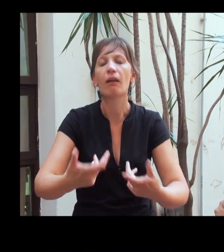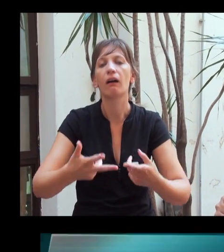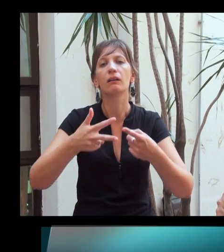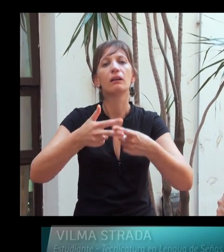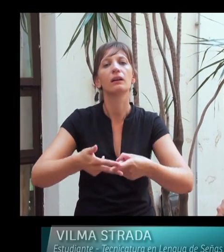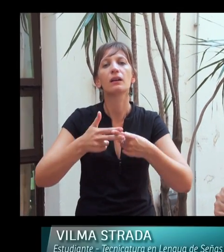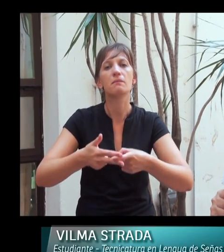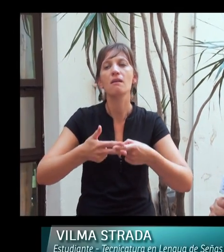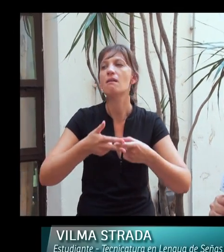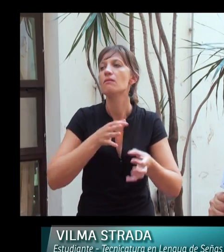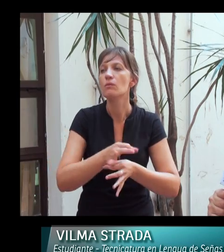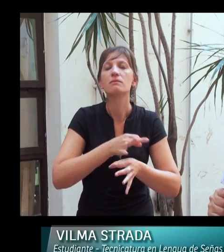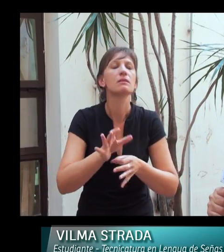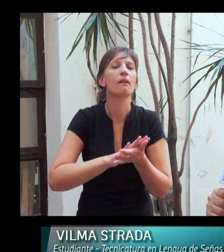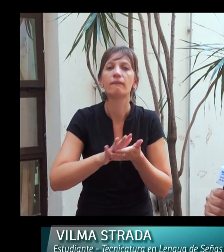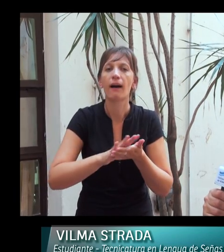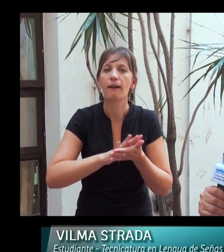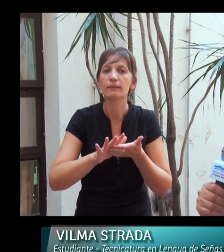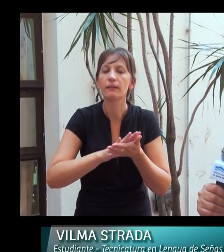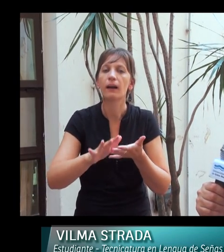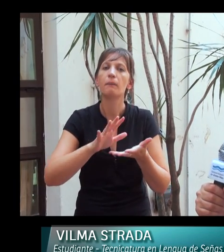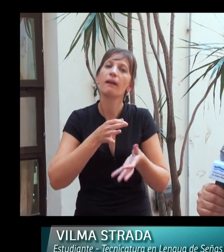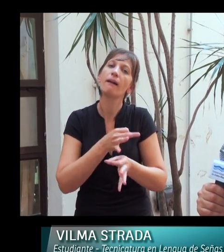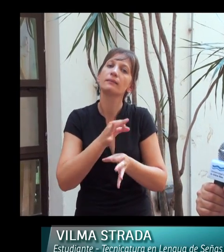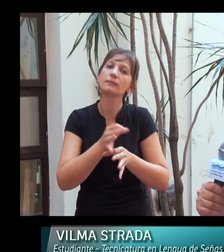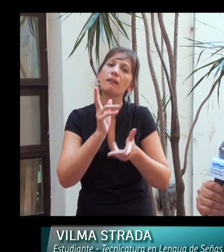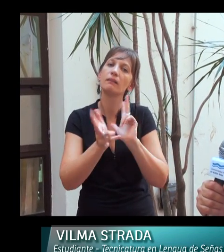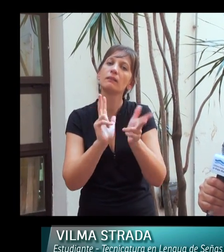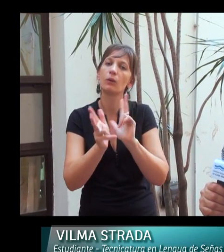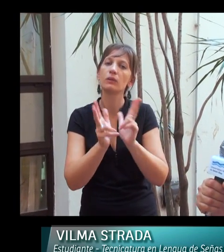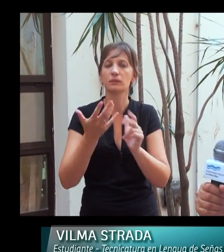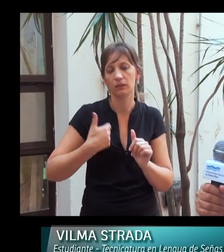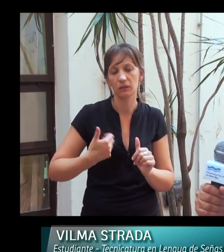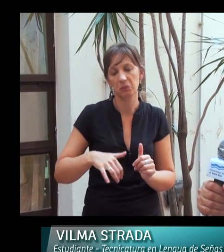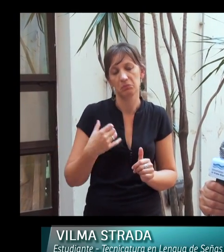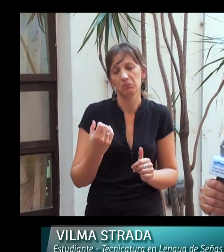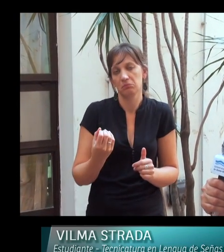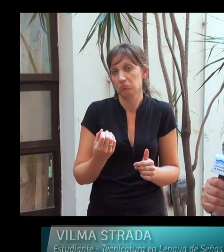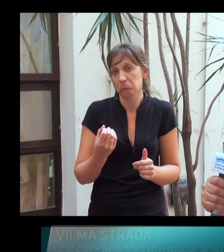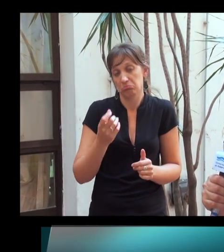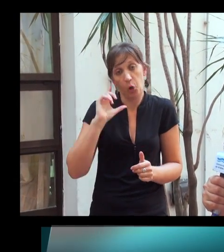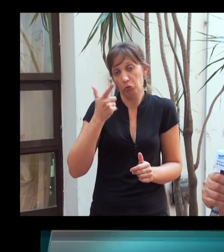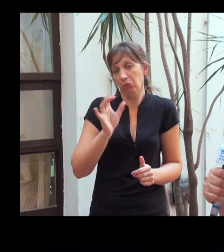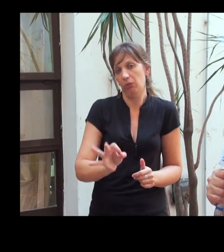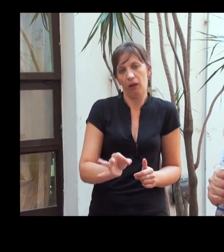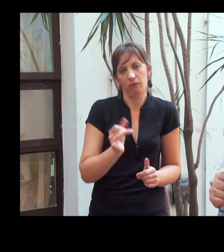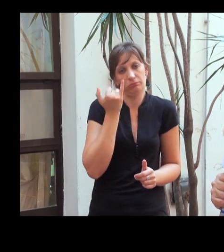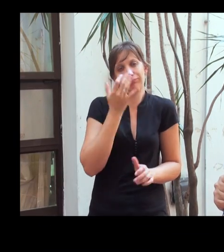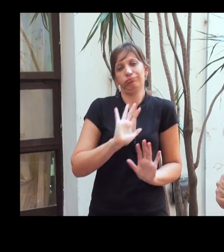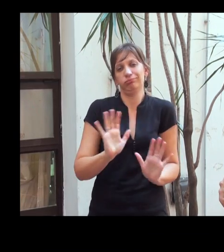herramientas y una formación básica en la enseñanza de la Lengua de Señas Argentina. Porque los sordos saben hablar Lengua